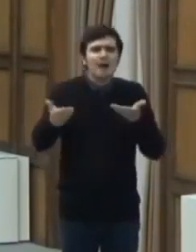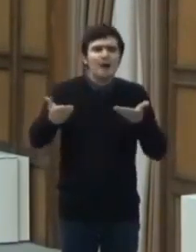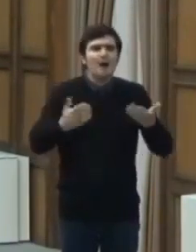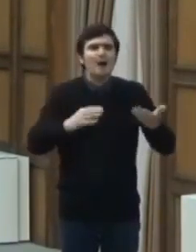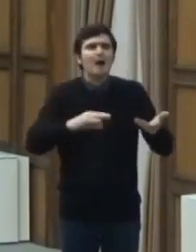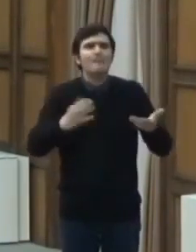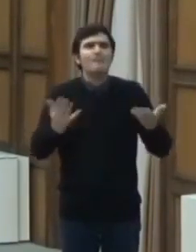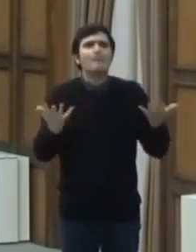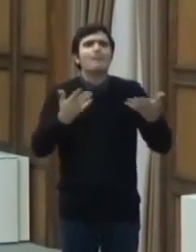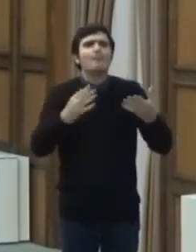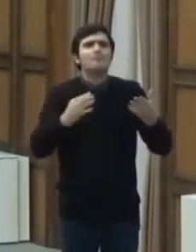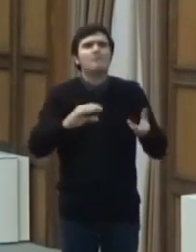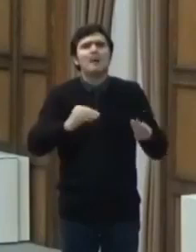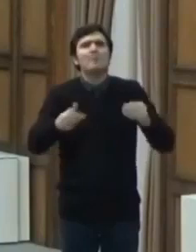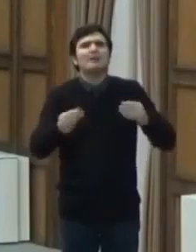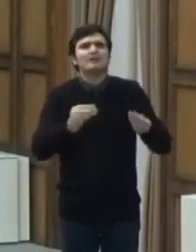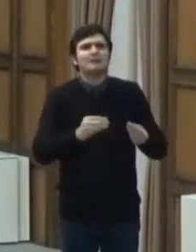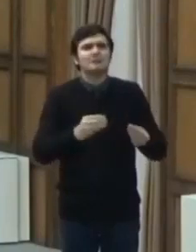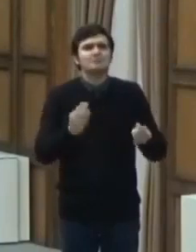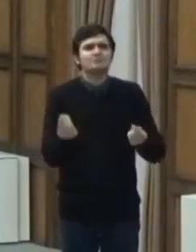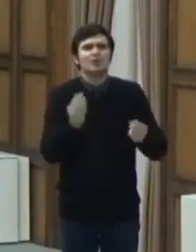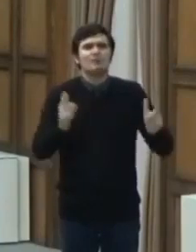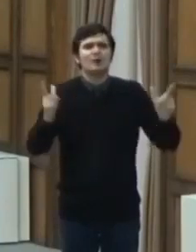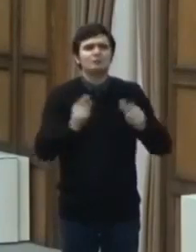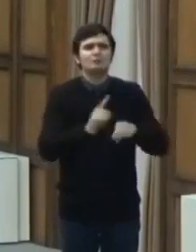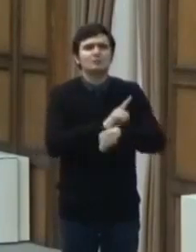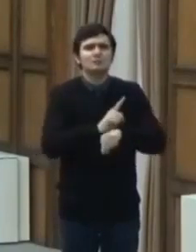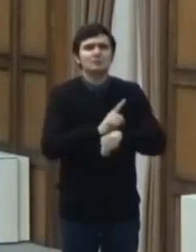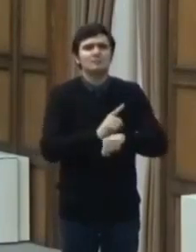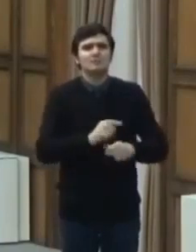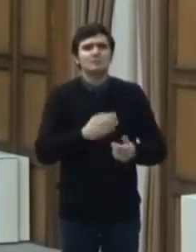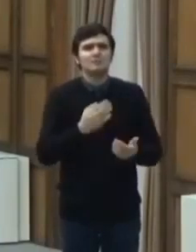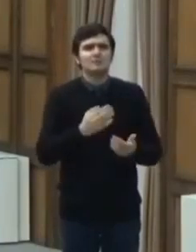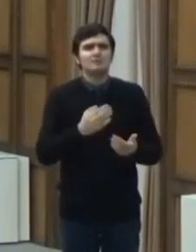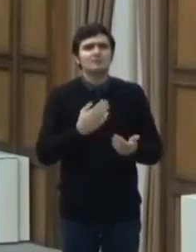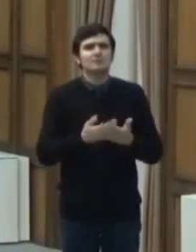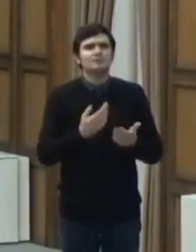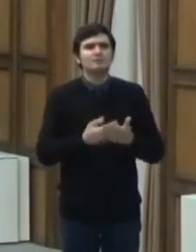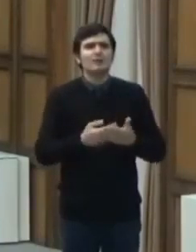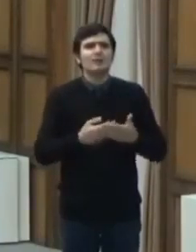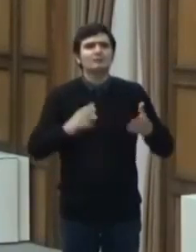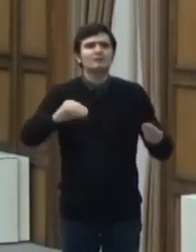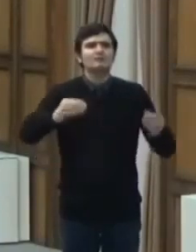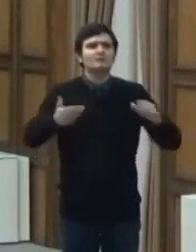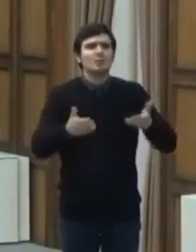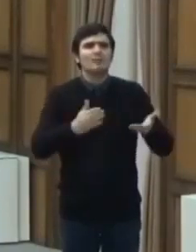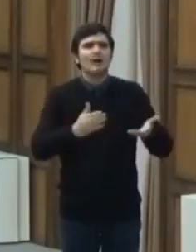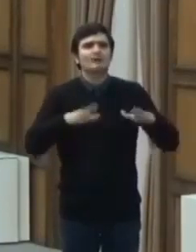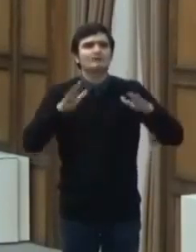într-un act normativ important pentru gestionarea stării de alertă.